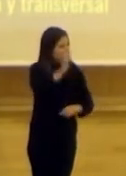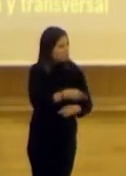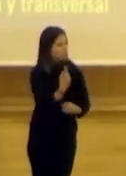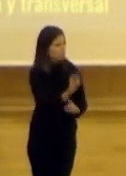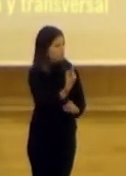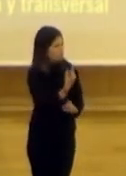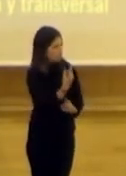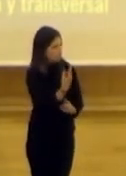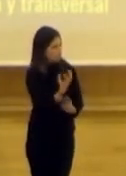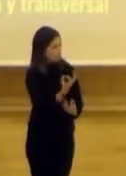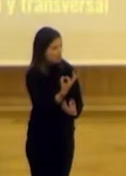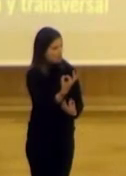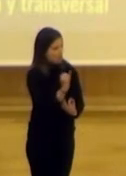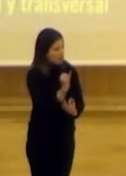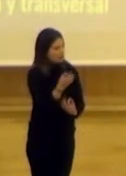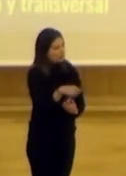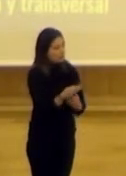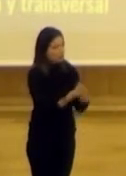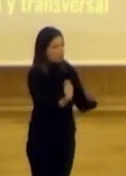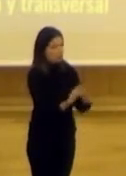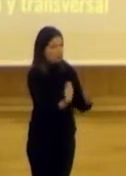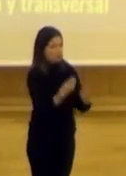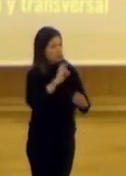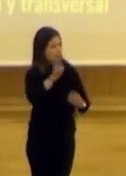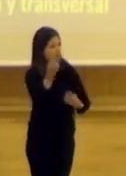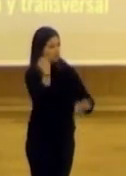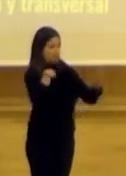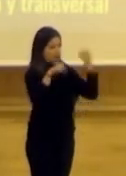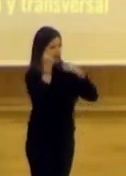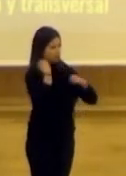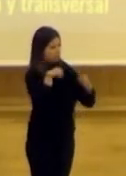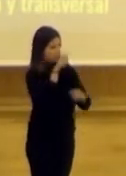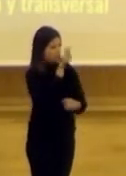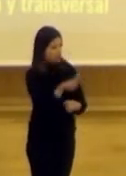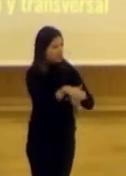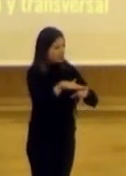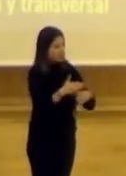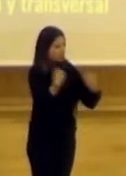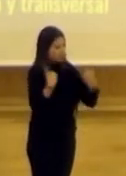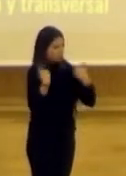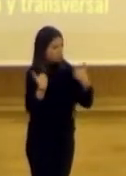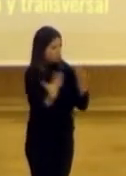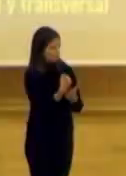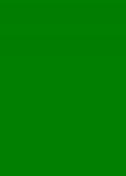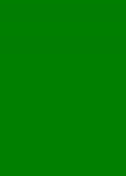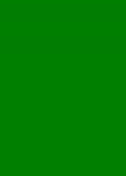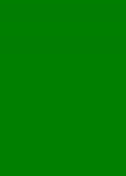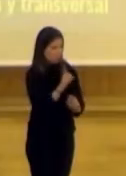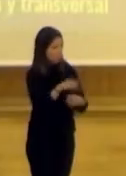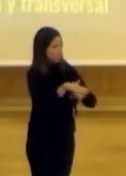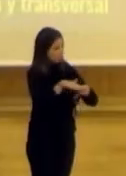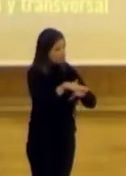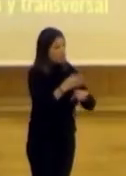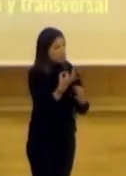sino que tiene que coordinarse con otros actores. Al Estado ya no le compete hacerlo todo por sí mismo, sino que le